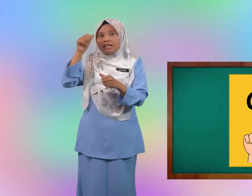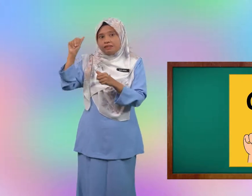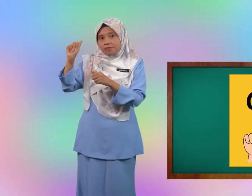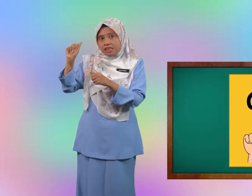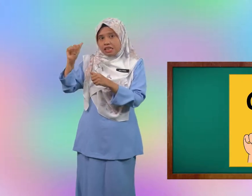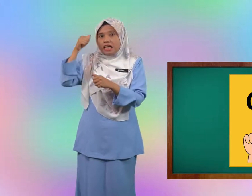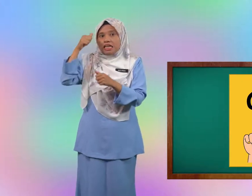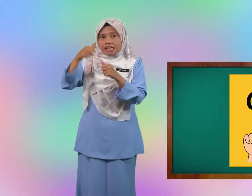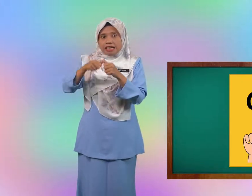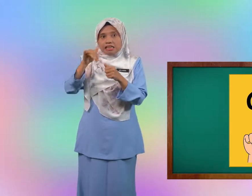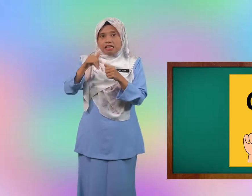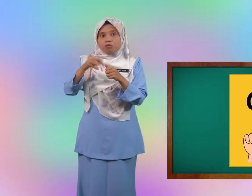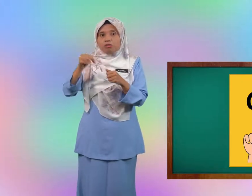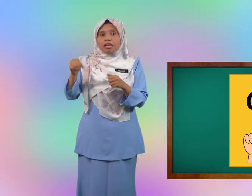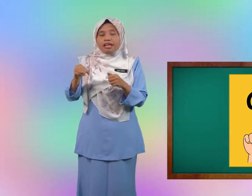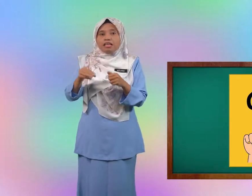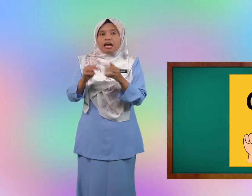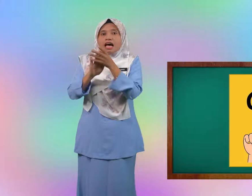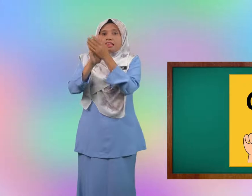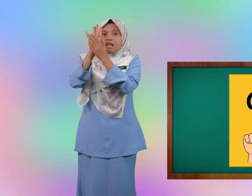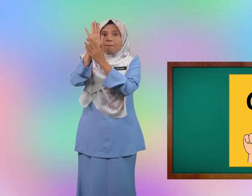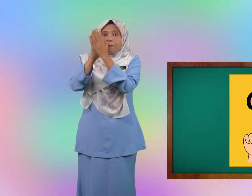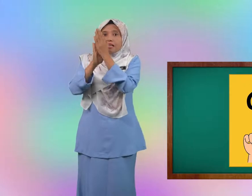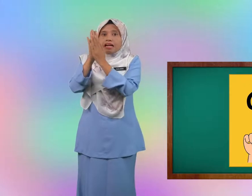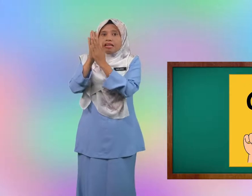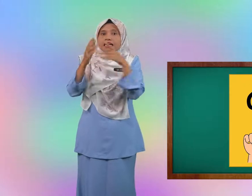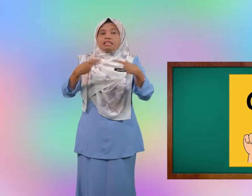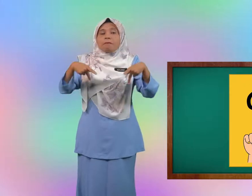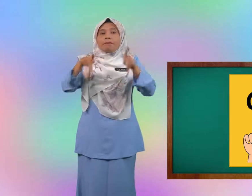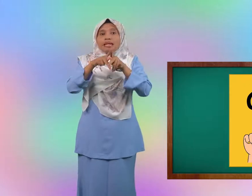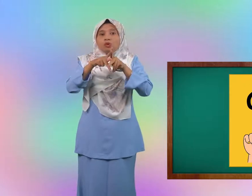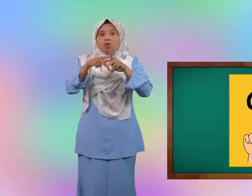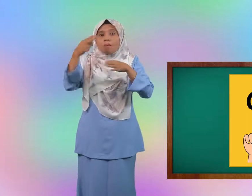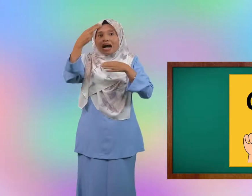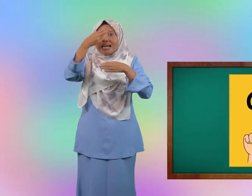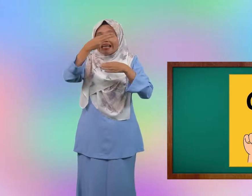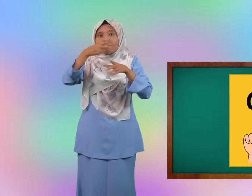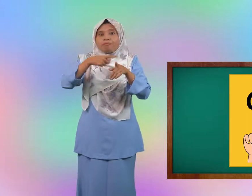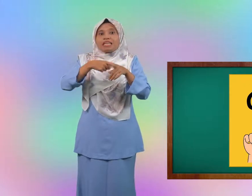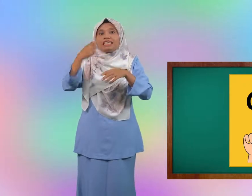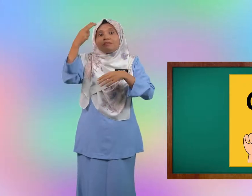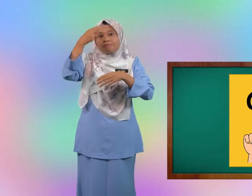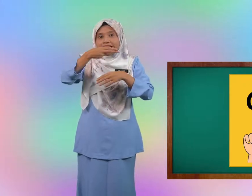Begini. Ingat ya, murid-murid. Tapak tangan perlu menghadap ke depan.